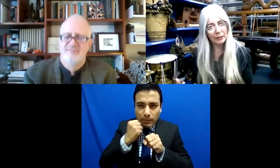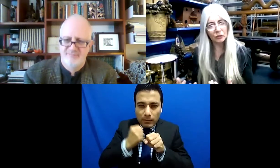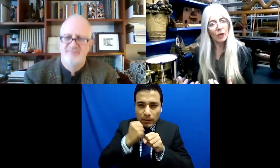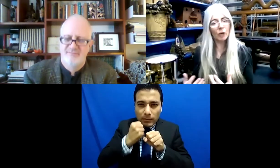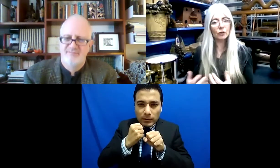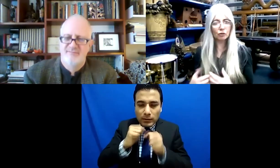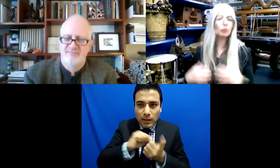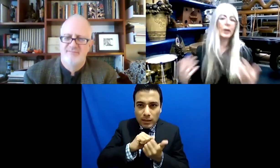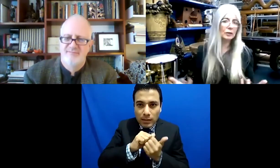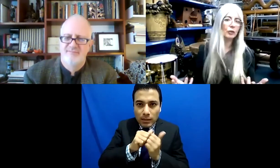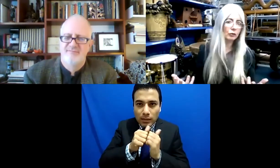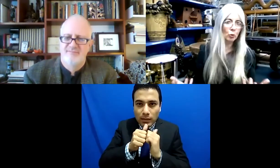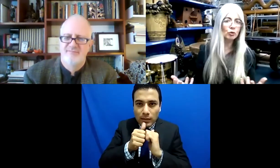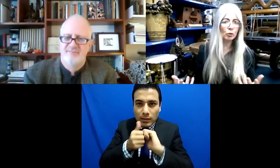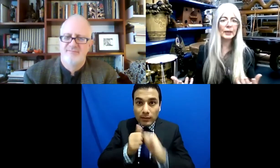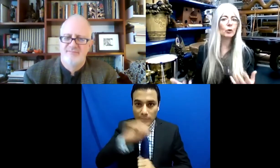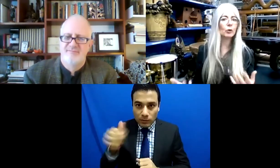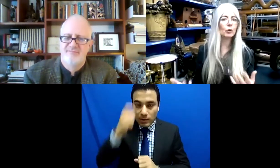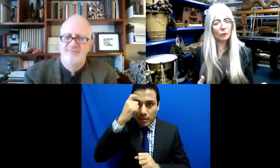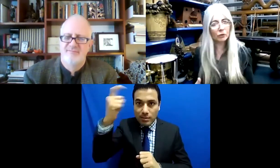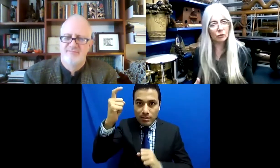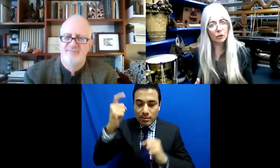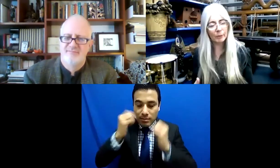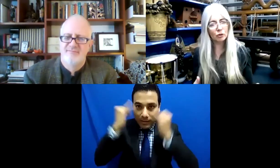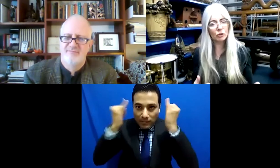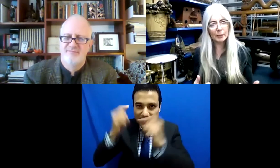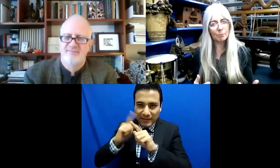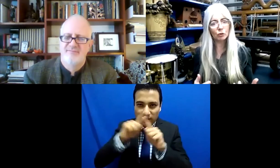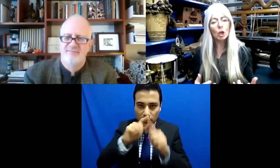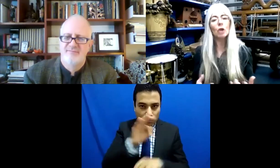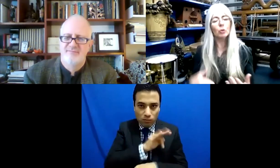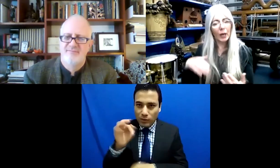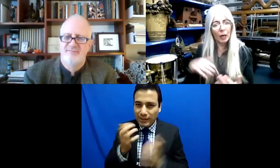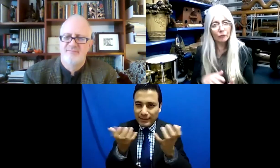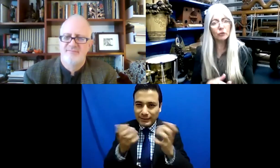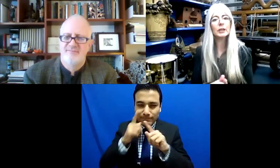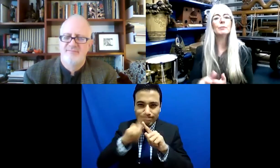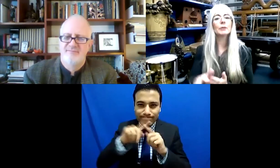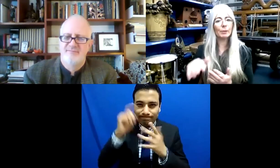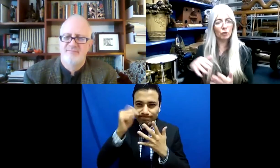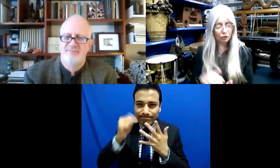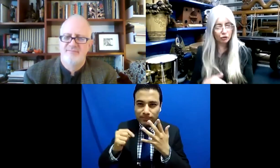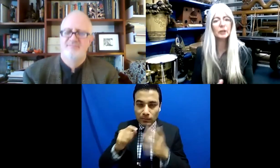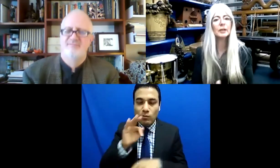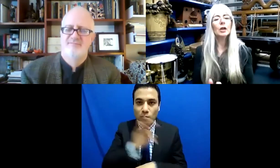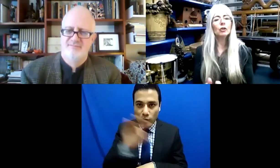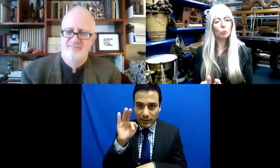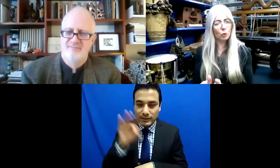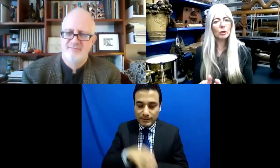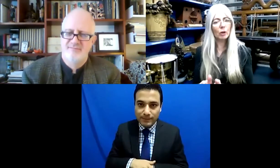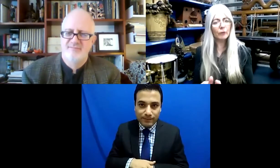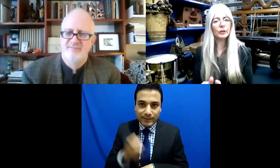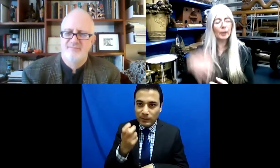Estás practicando la creación de otras oportunidades en lugar de simplemente esperar a que te llegue un